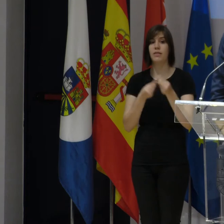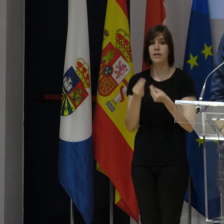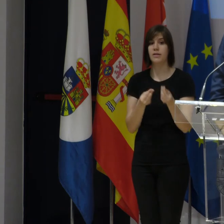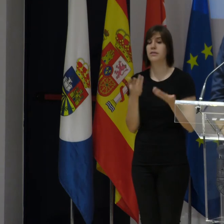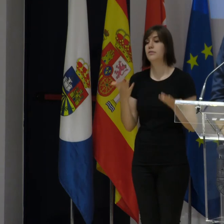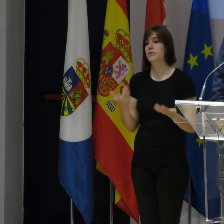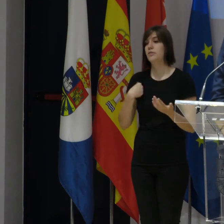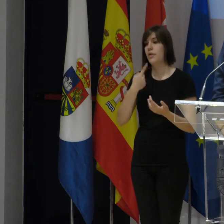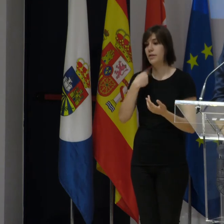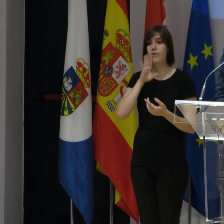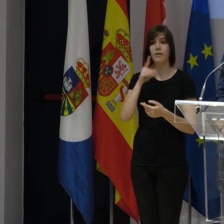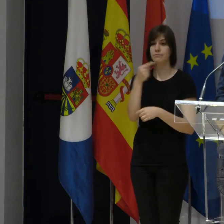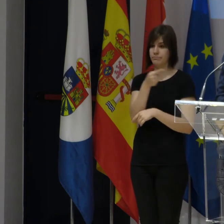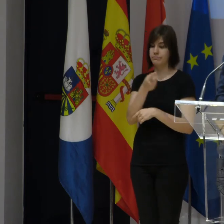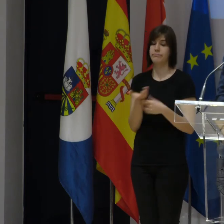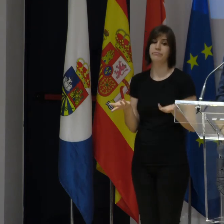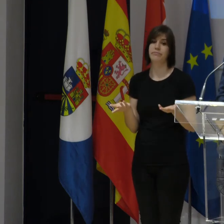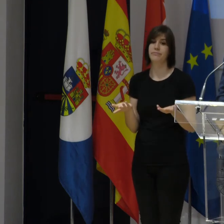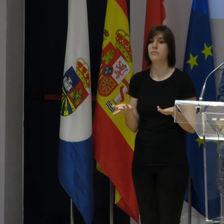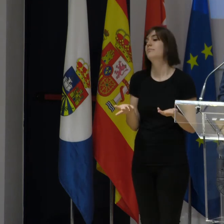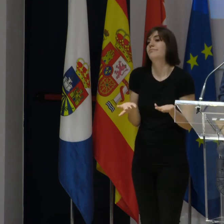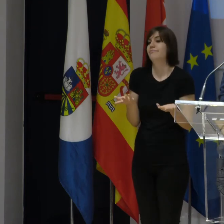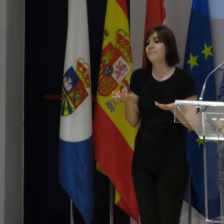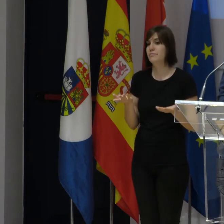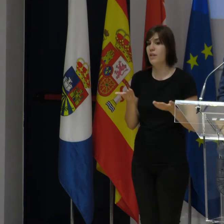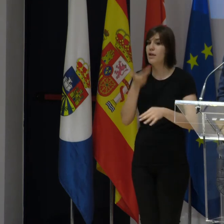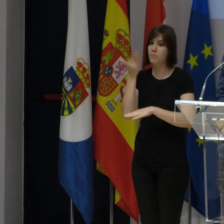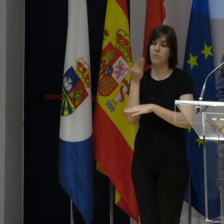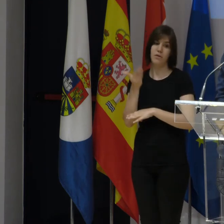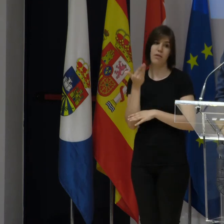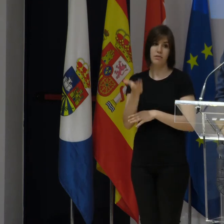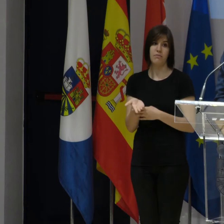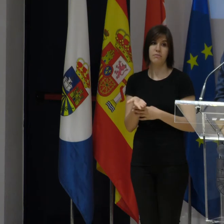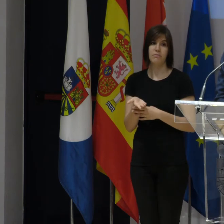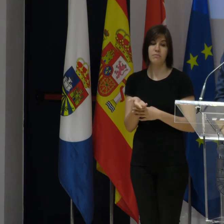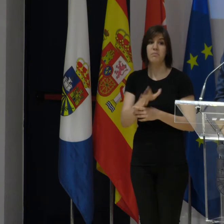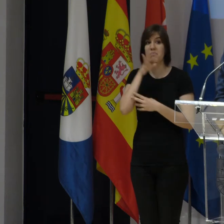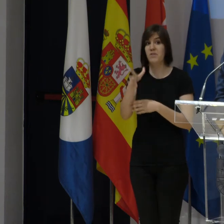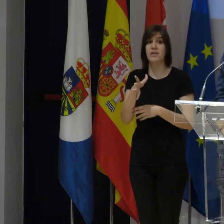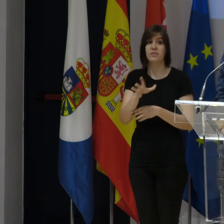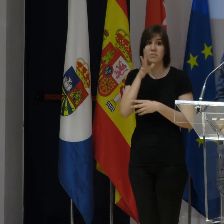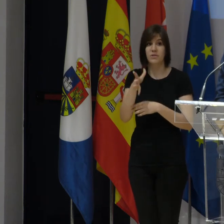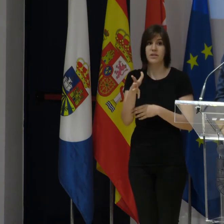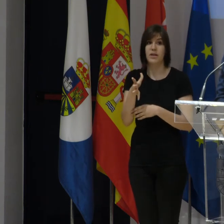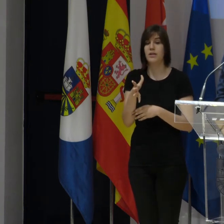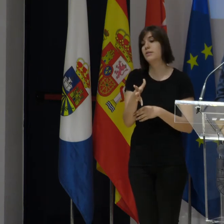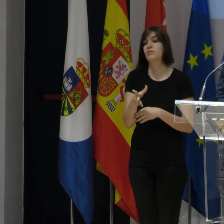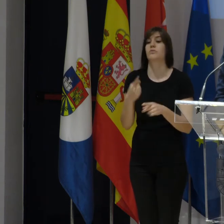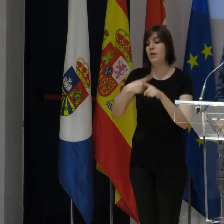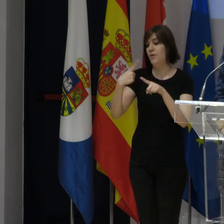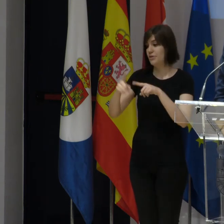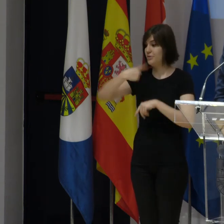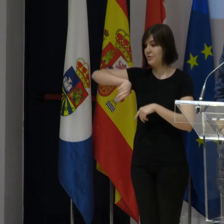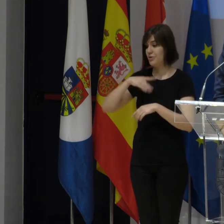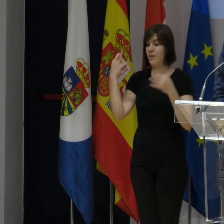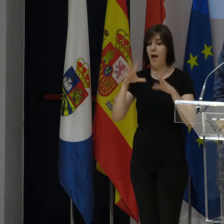a colación de lo que decía ella, tiene mucha importancia, porque es un hecho que yo creo que tenemos que saber explotar.